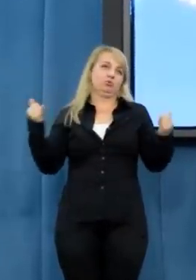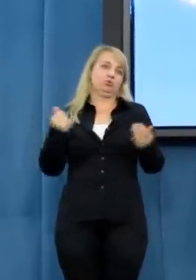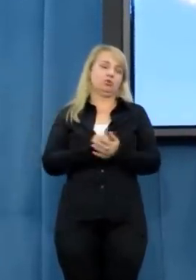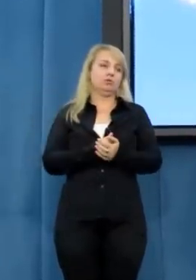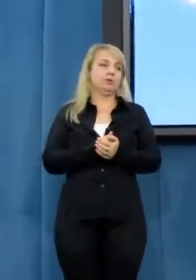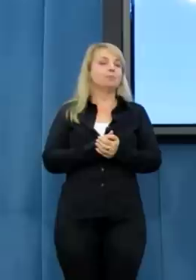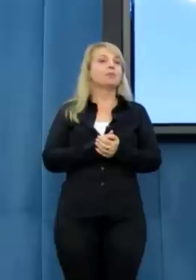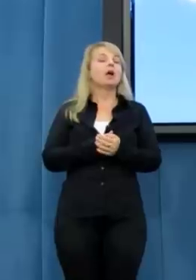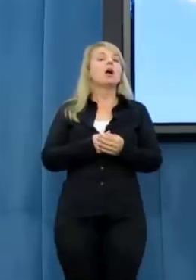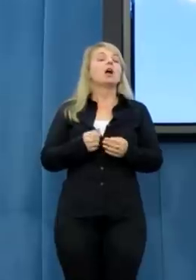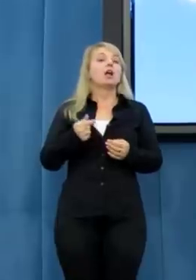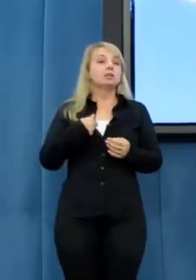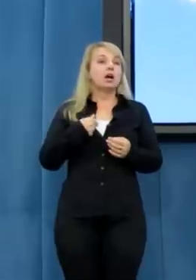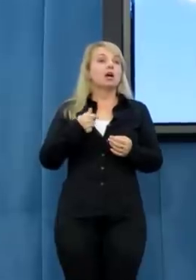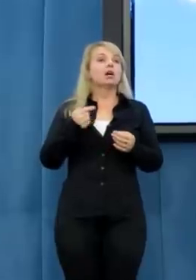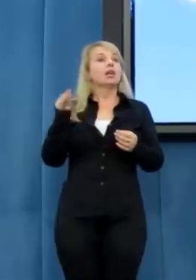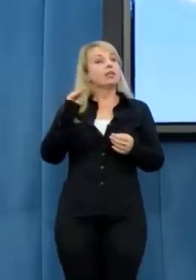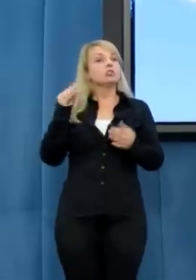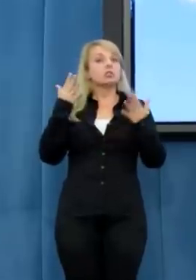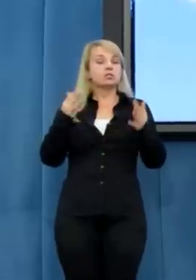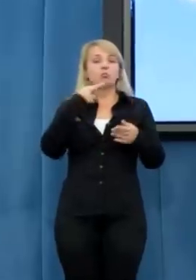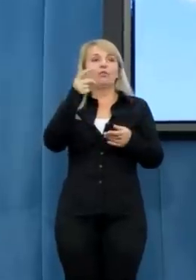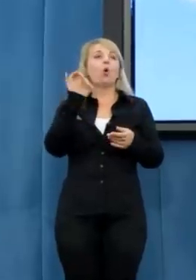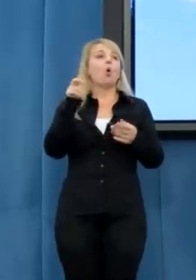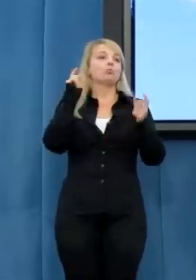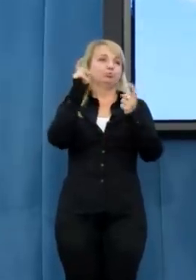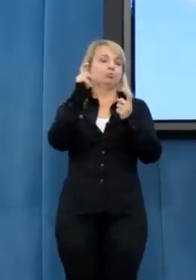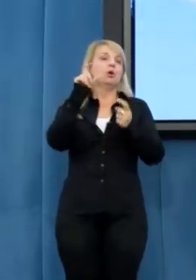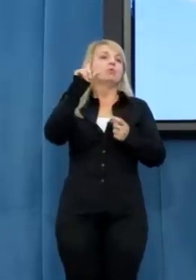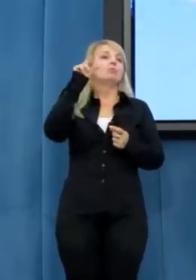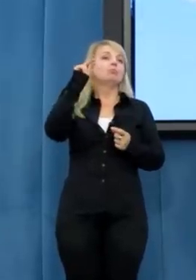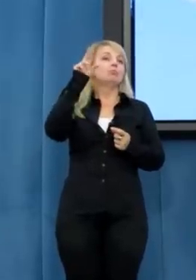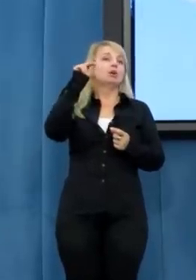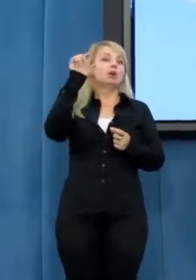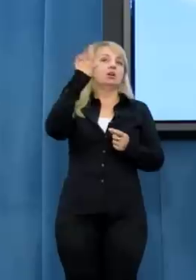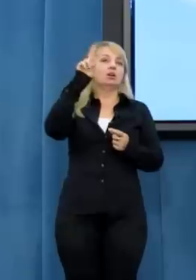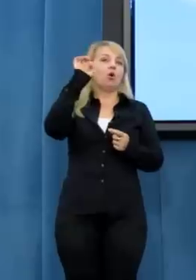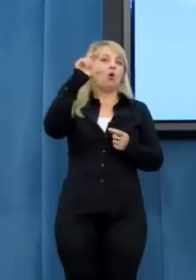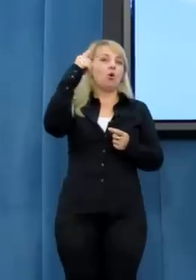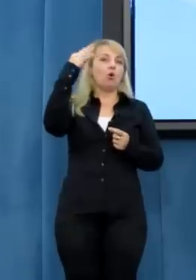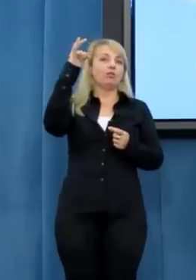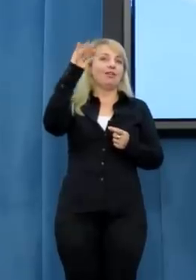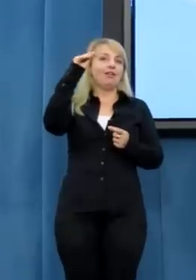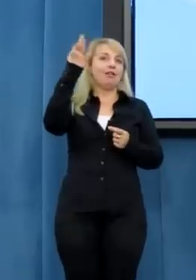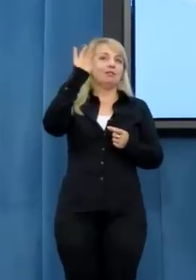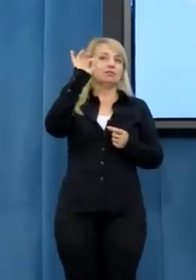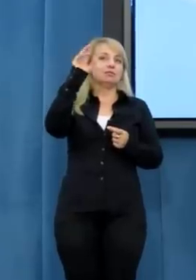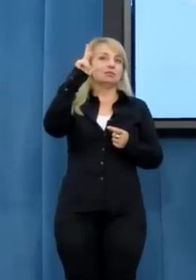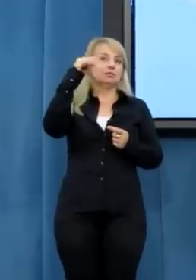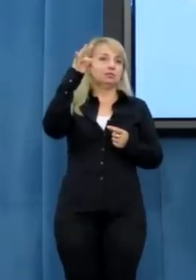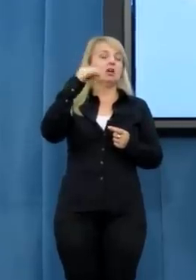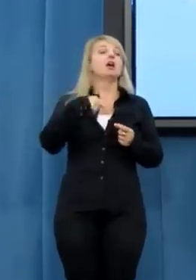Proszę Państwa, wracając jeszcze do tego protestu, ta sprawa, tak naprawdę